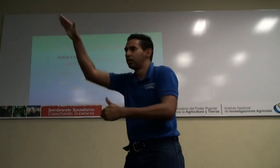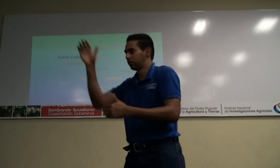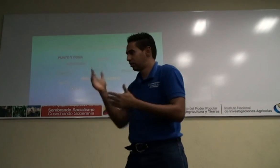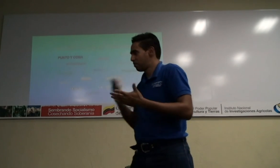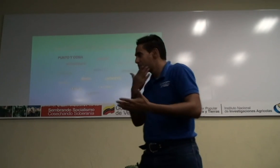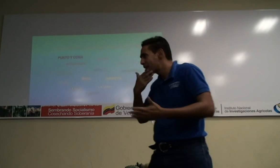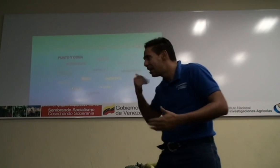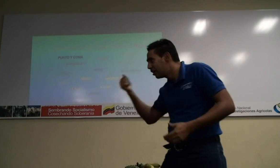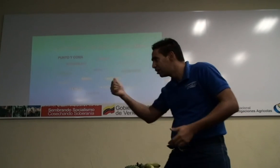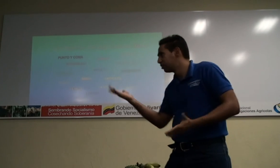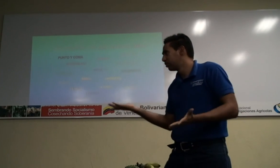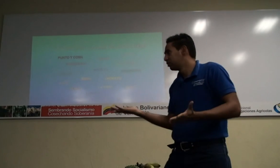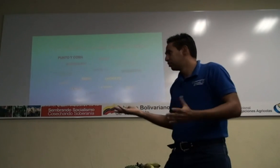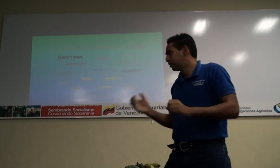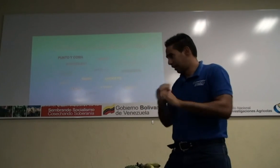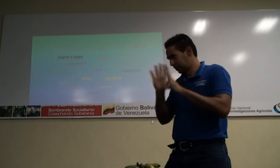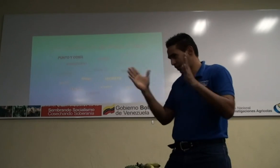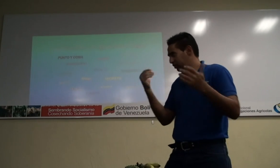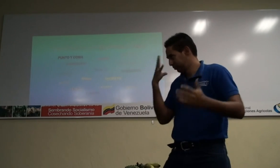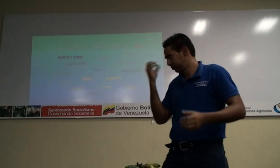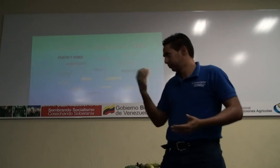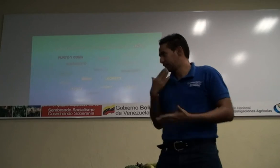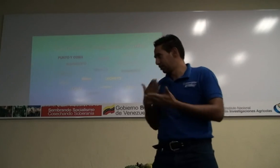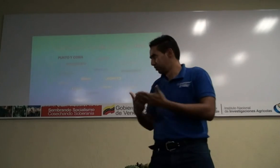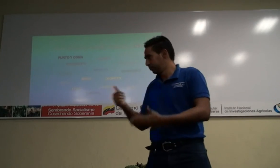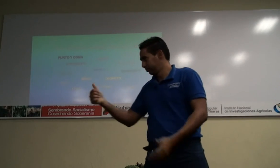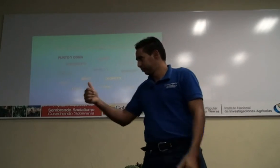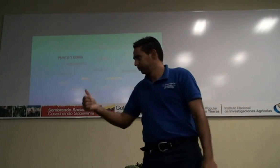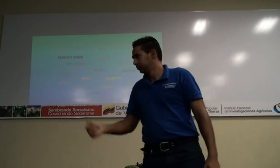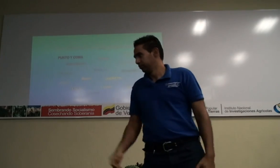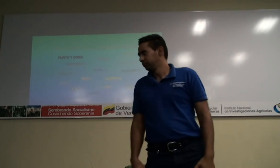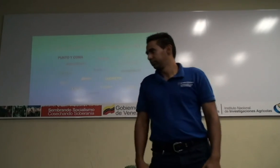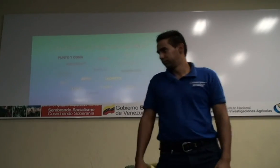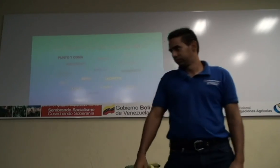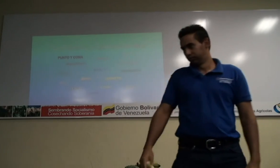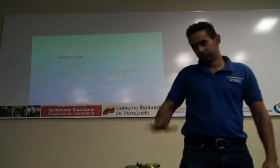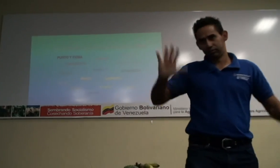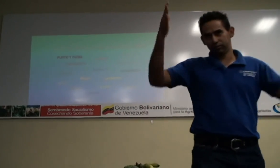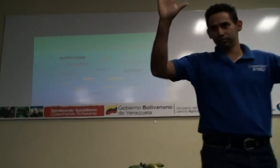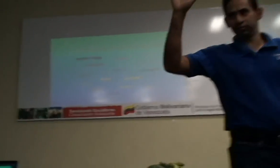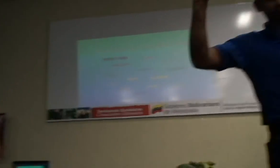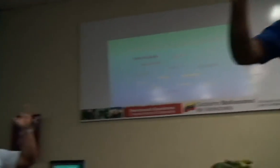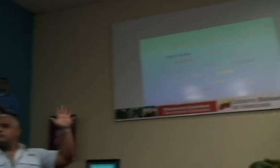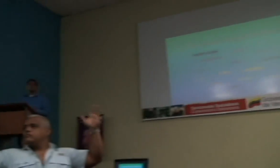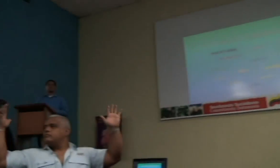publicidad. ¿A qué? A que las personas, no ofrecen de las personas con discapacidad.